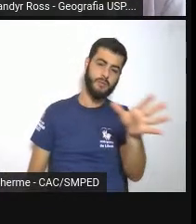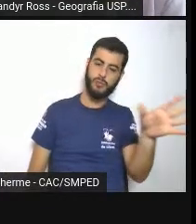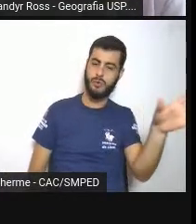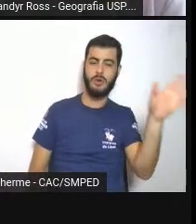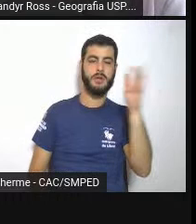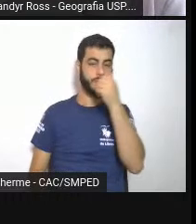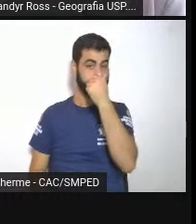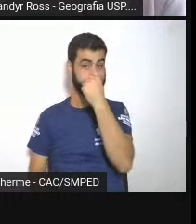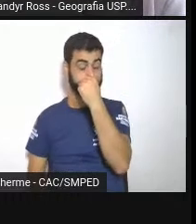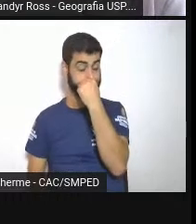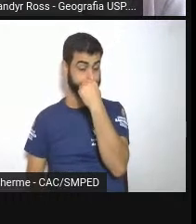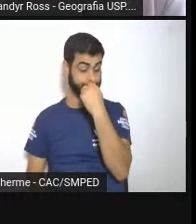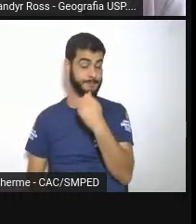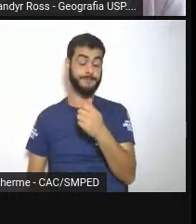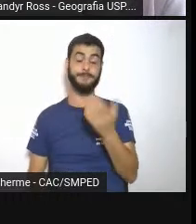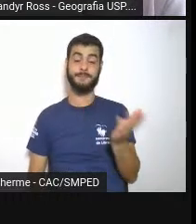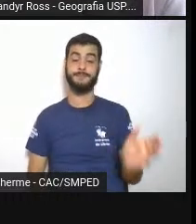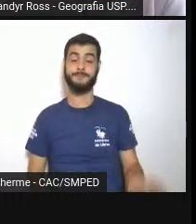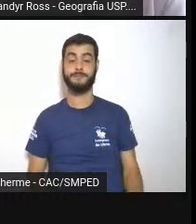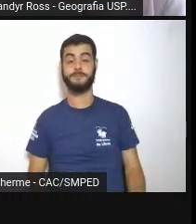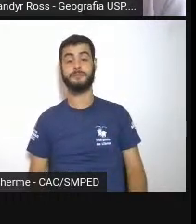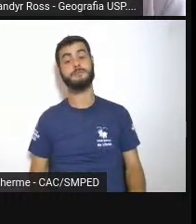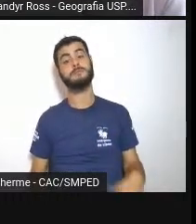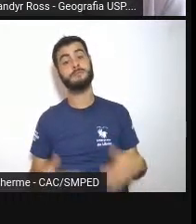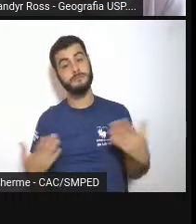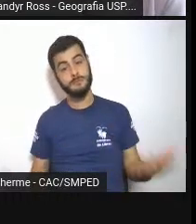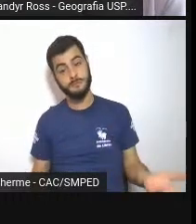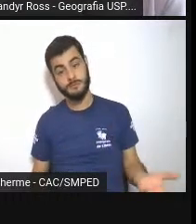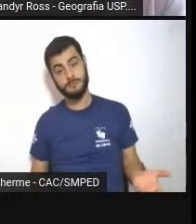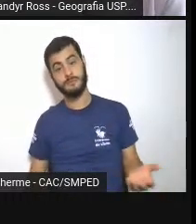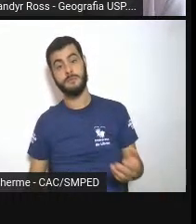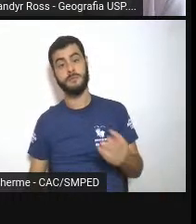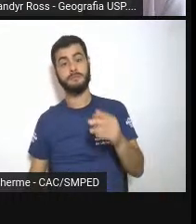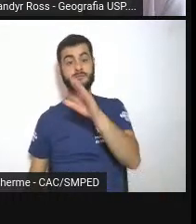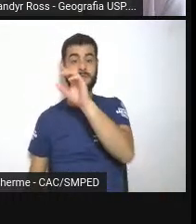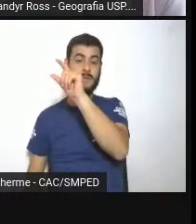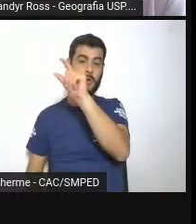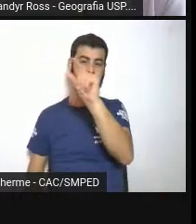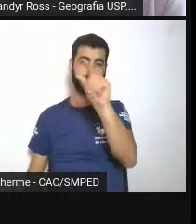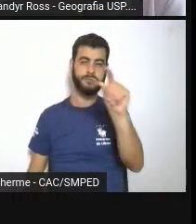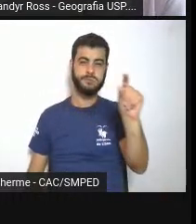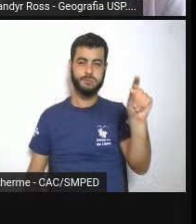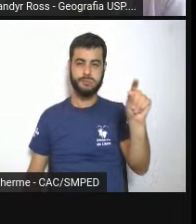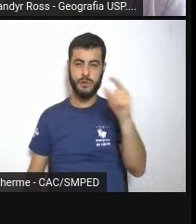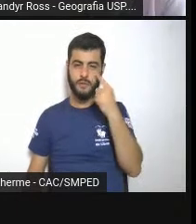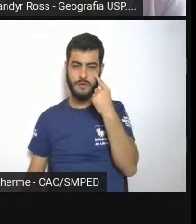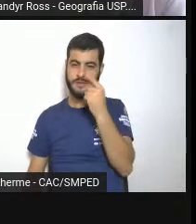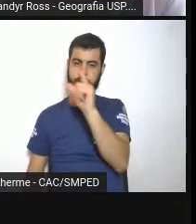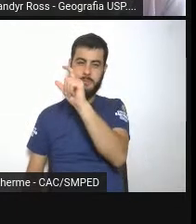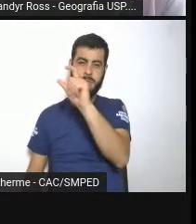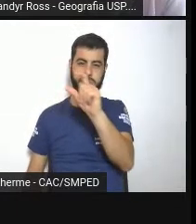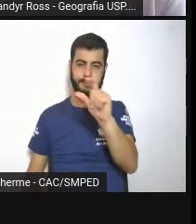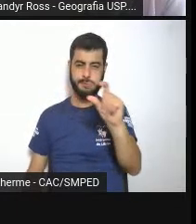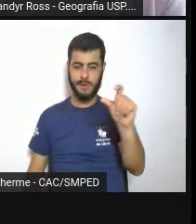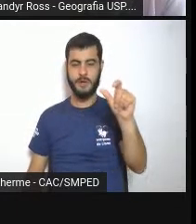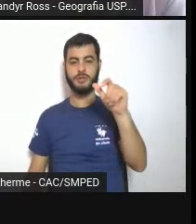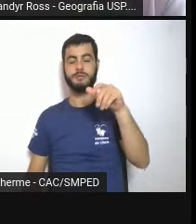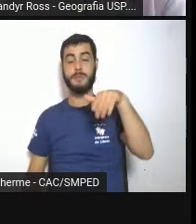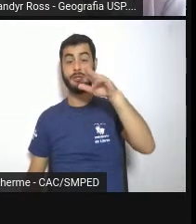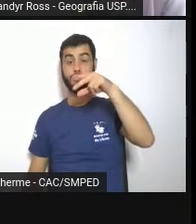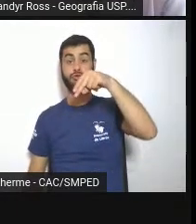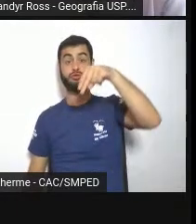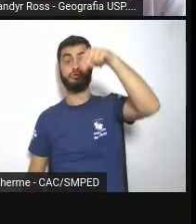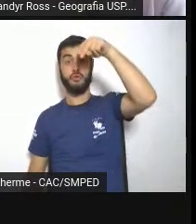portanto, essa faixa aqui norte da área metropolitana, ela está